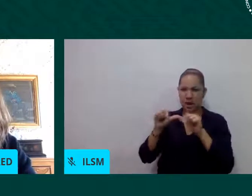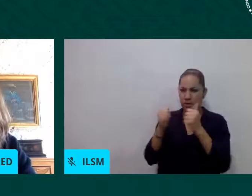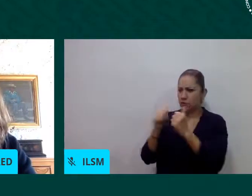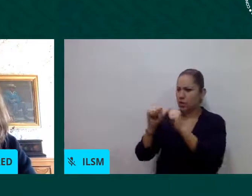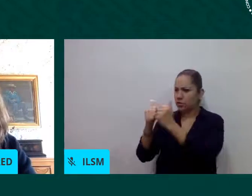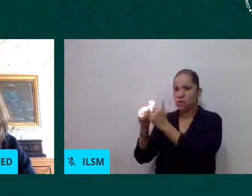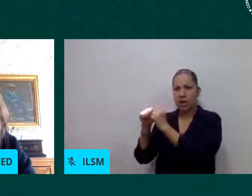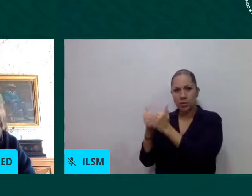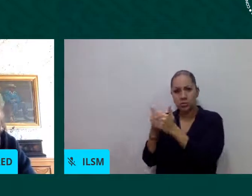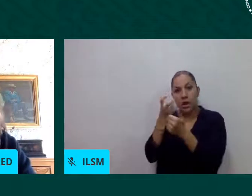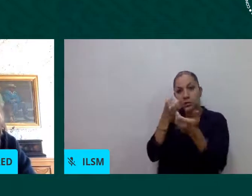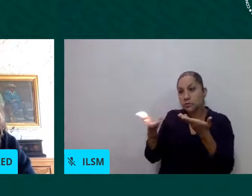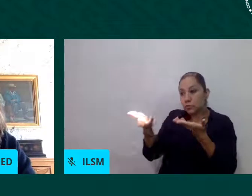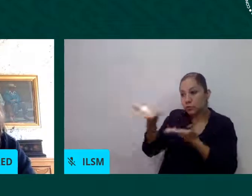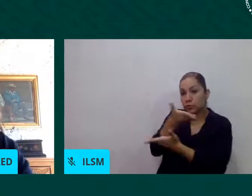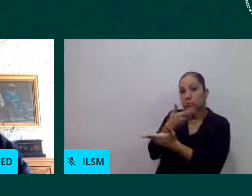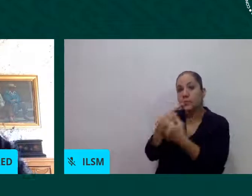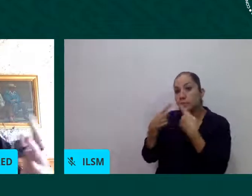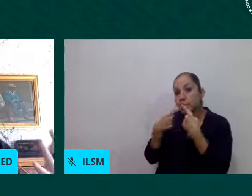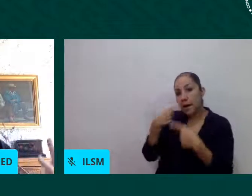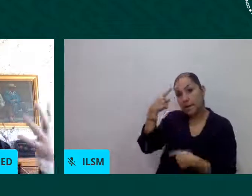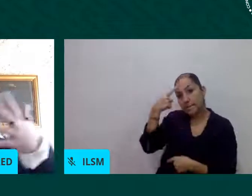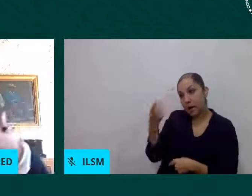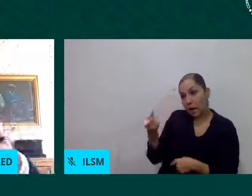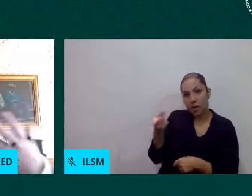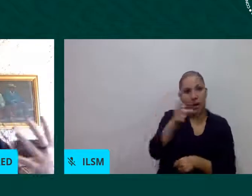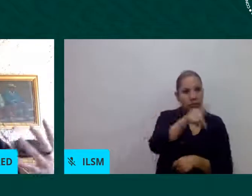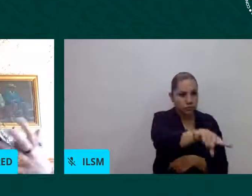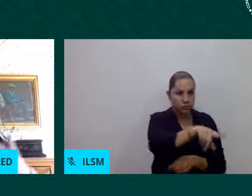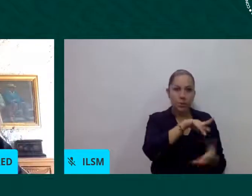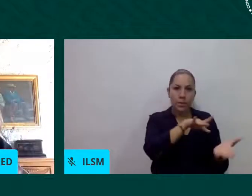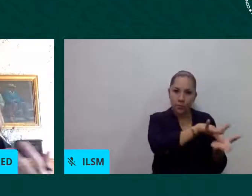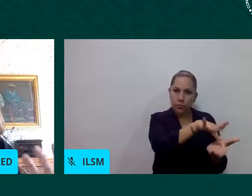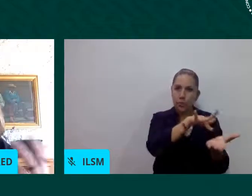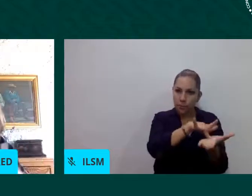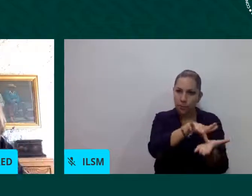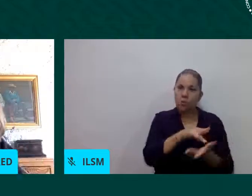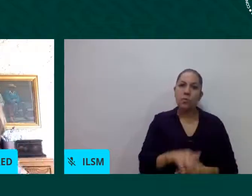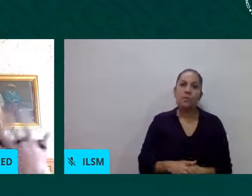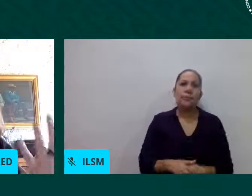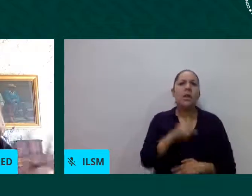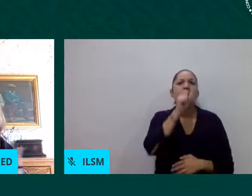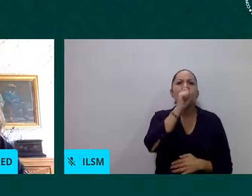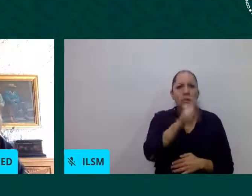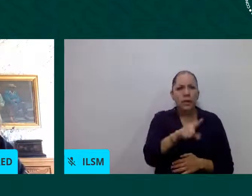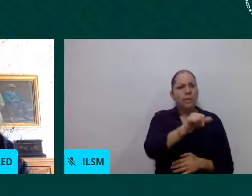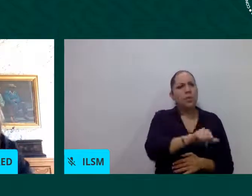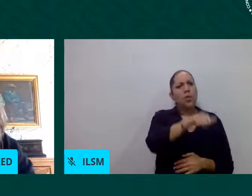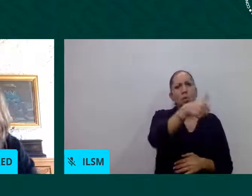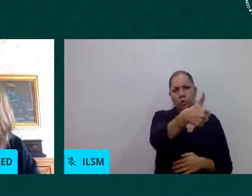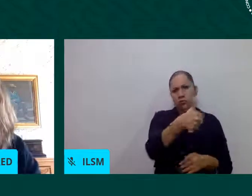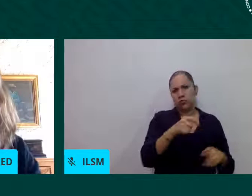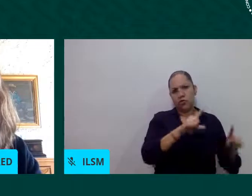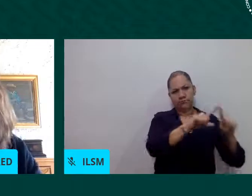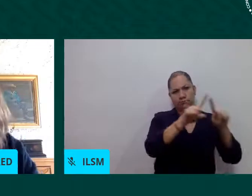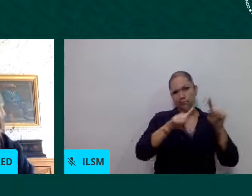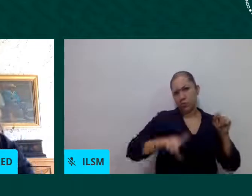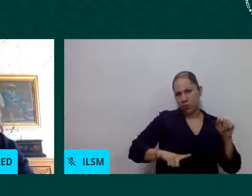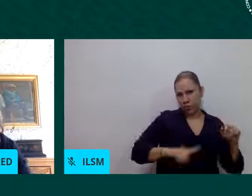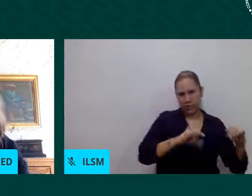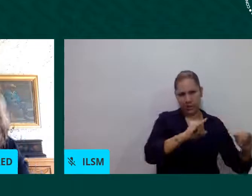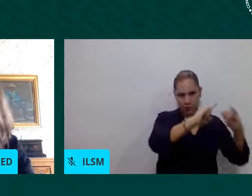programas y servicios de instituciones públicas es decir se hace un trabajo interinstitucional por ejemplo entre la CIVISO y la Secretaría del Trabajo Local